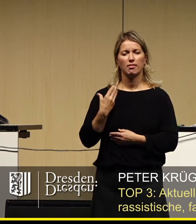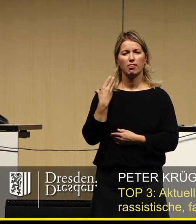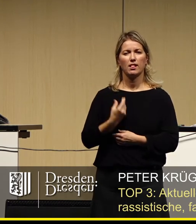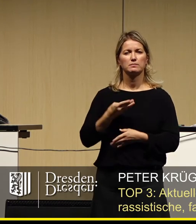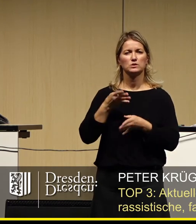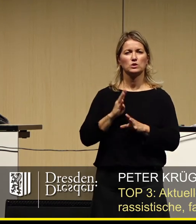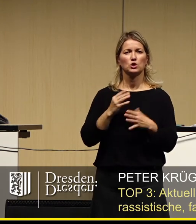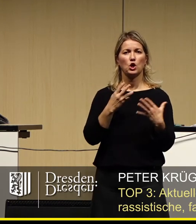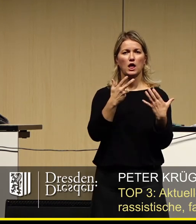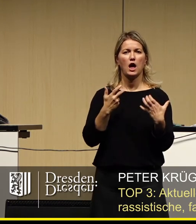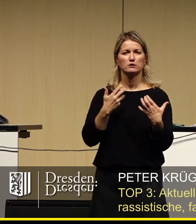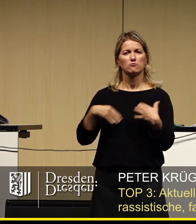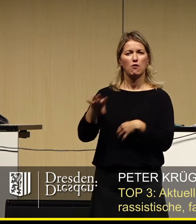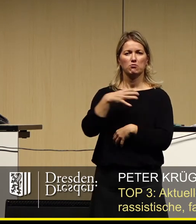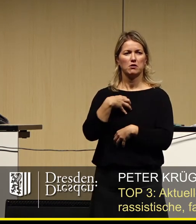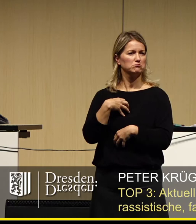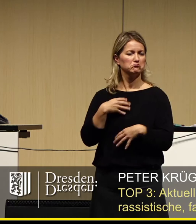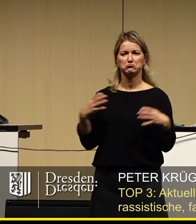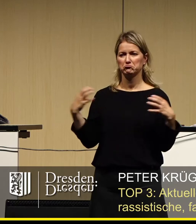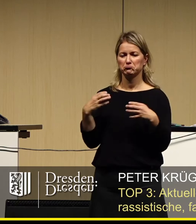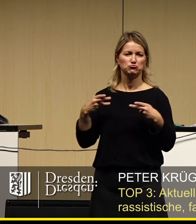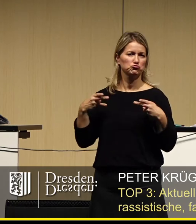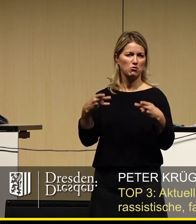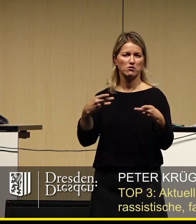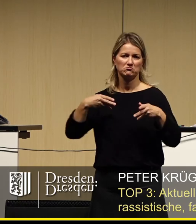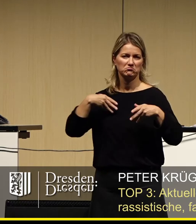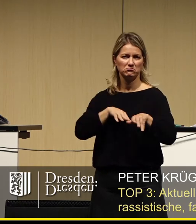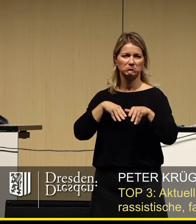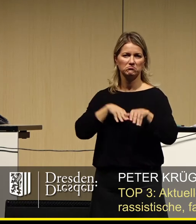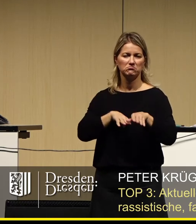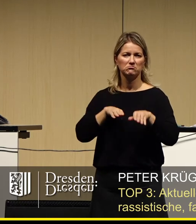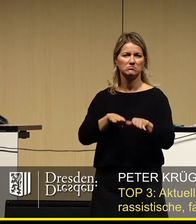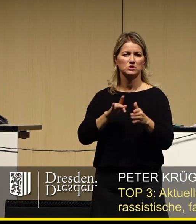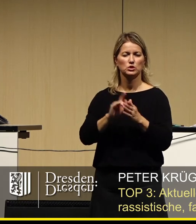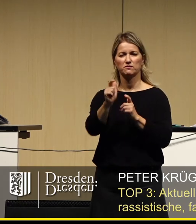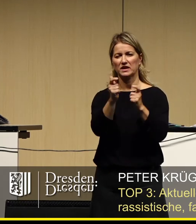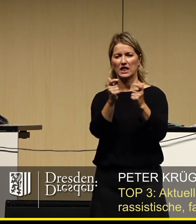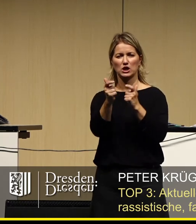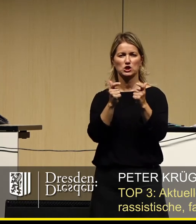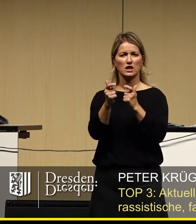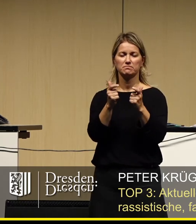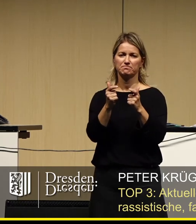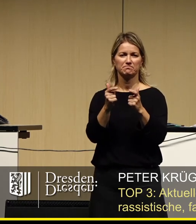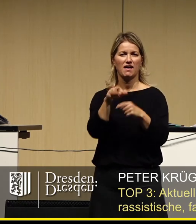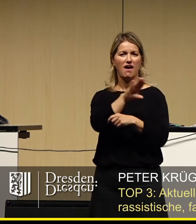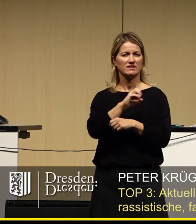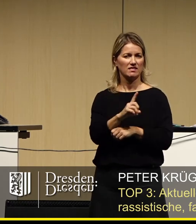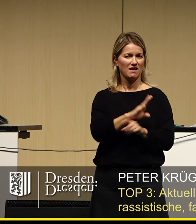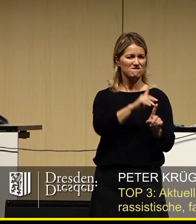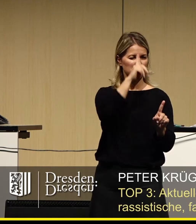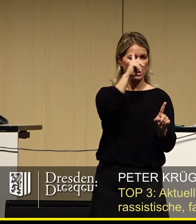gemeinsam auf die Straße gegangen und haben gegen heftigen Widerstand das Meinungsmonopol der SED niedergerungen.